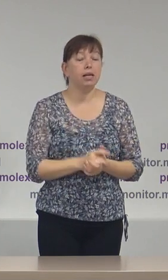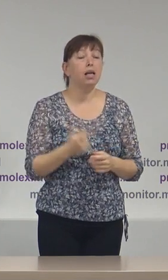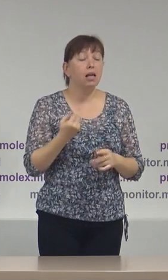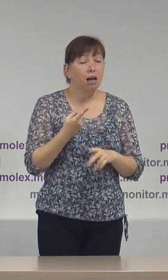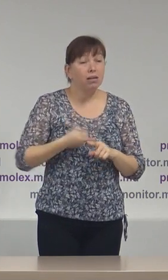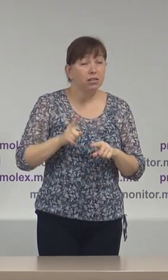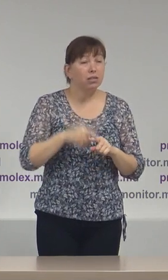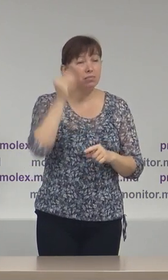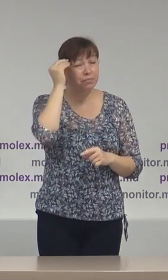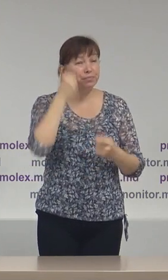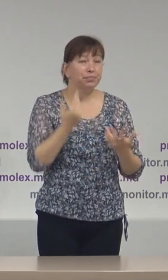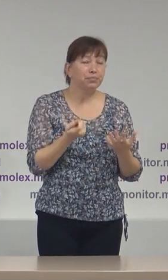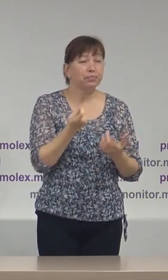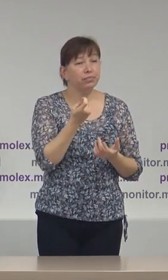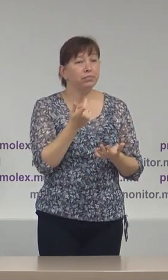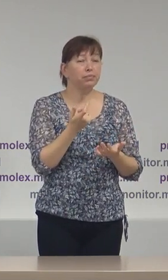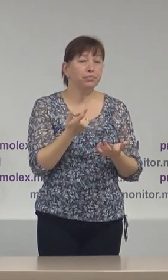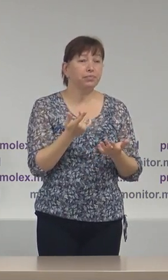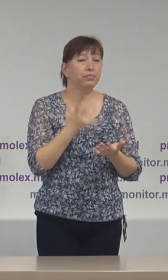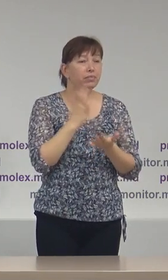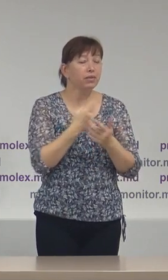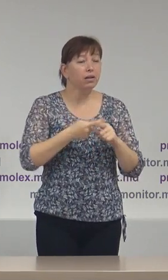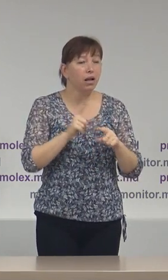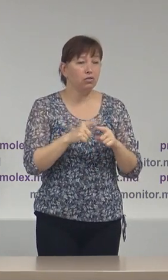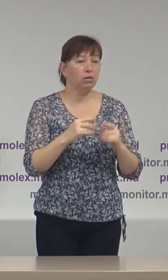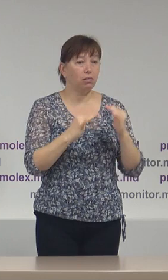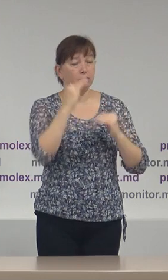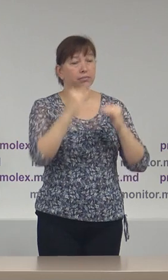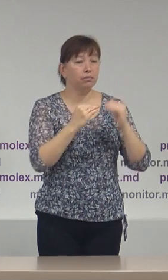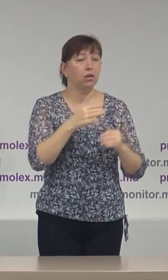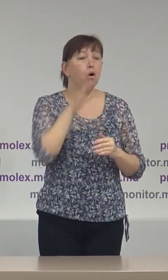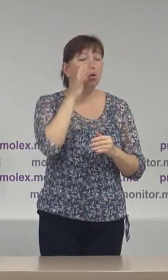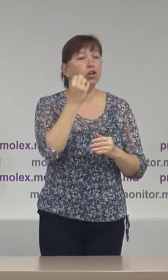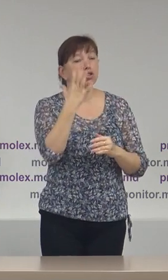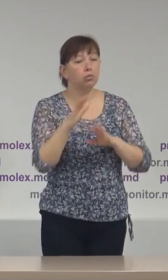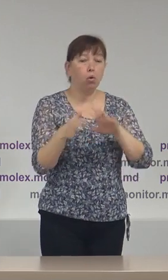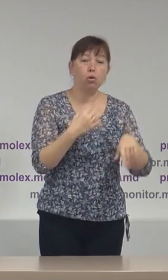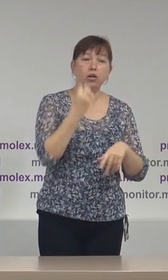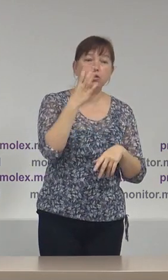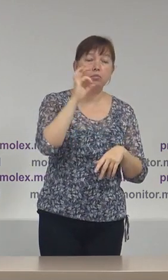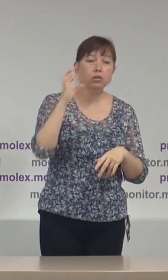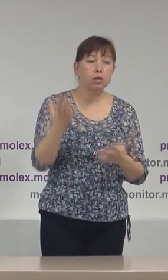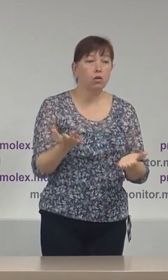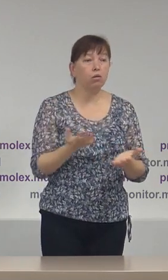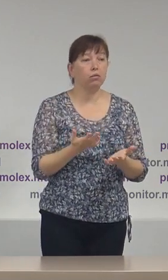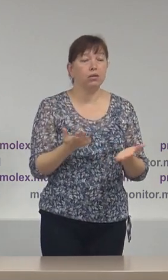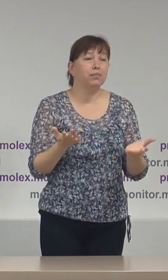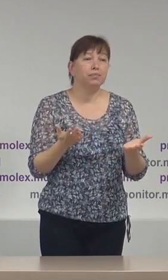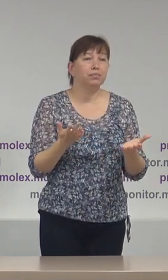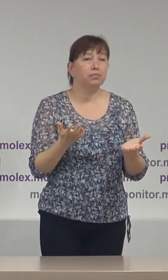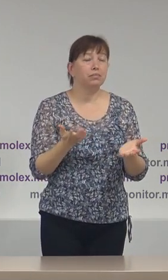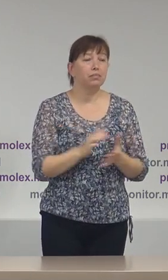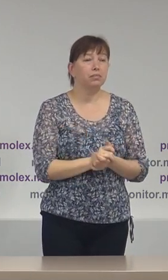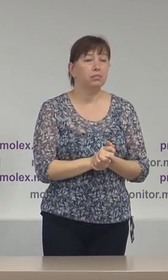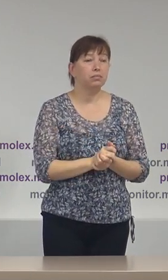noi considerăm că această diferențiere până la ora 15.00 și după ora 15.00 nu este